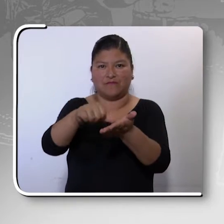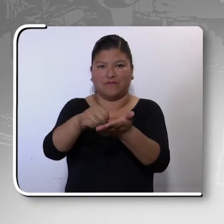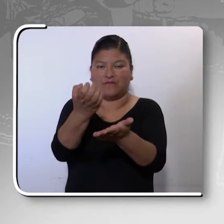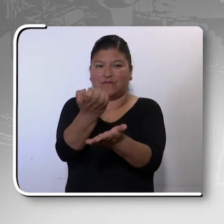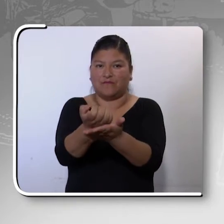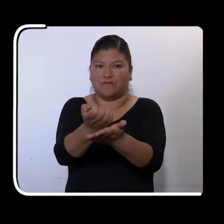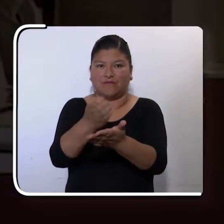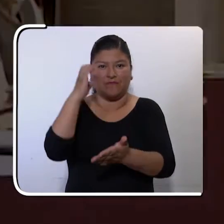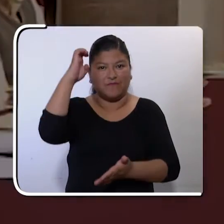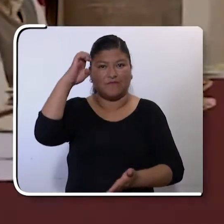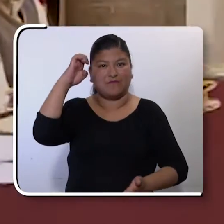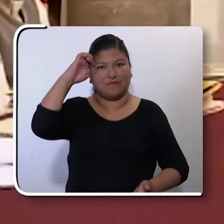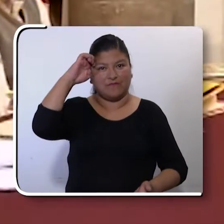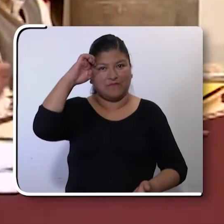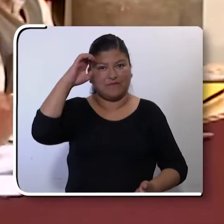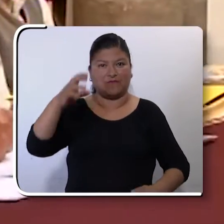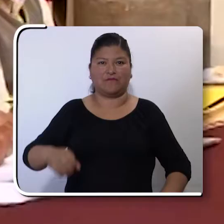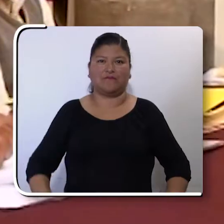económica del Estado